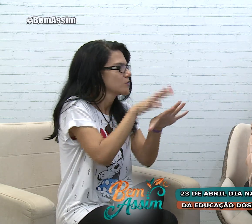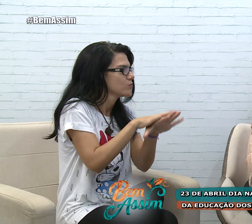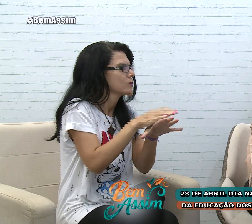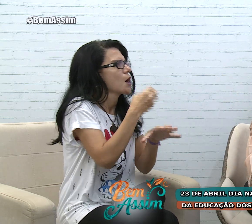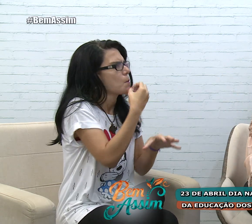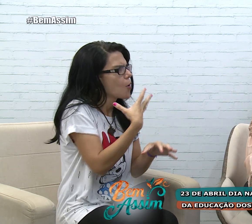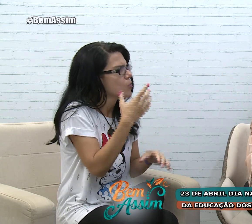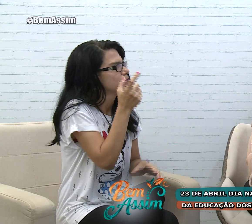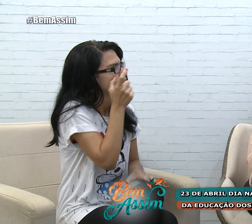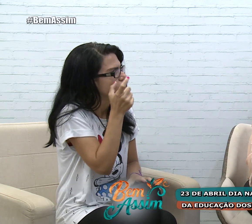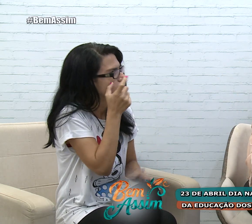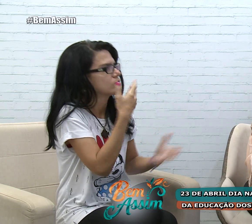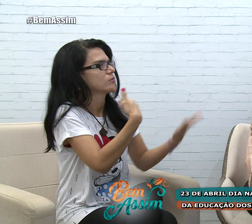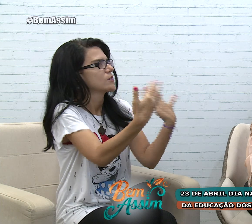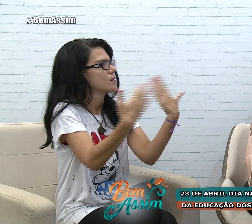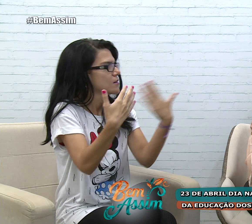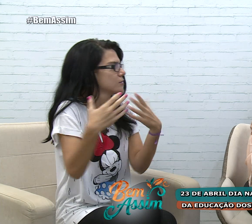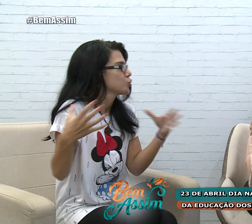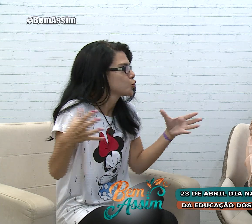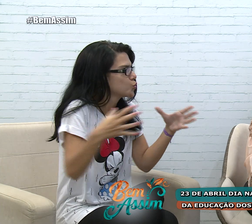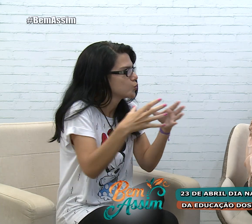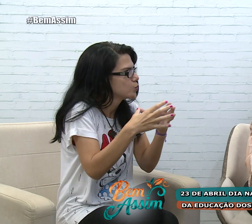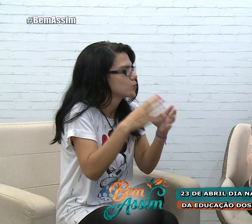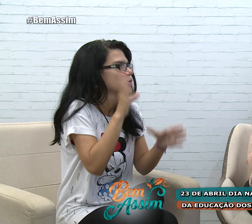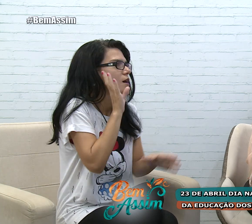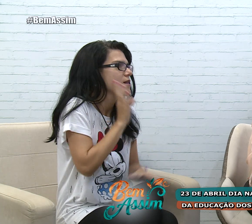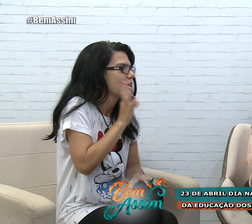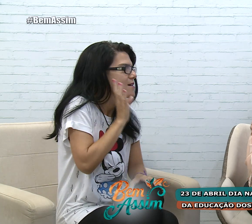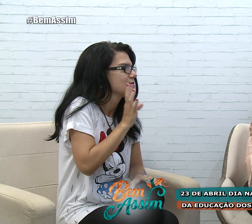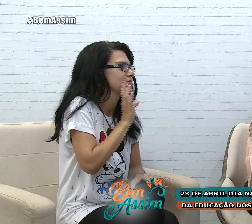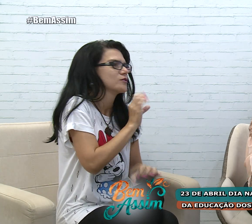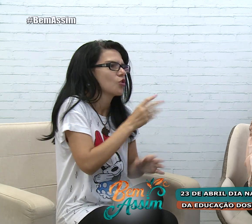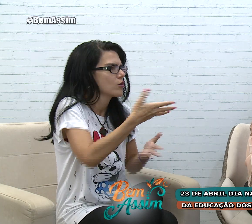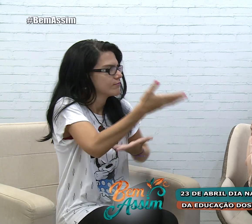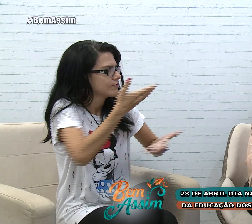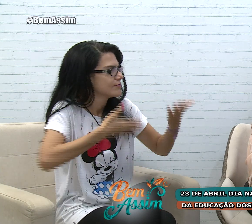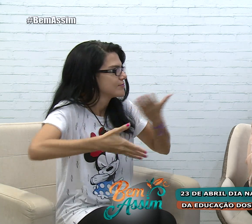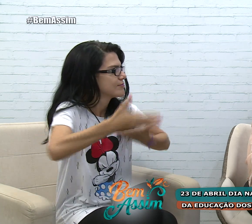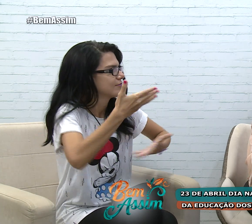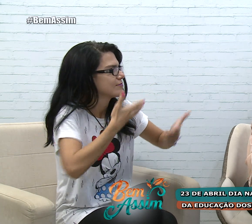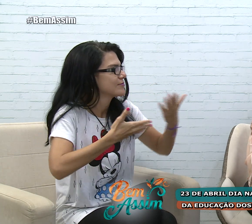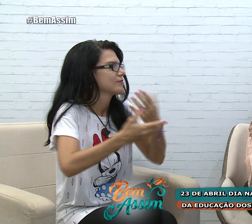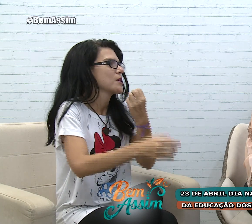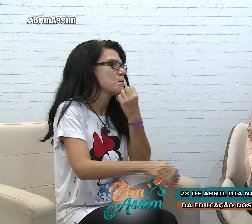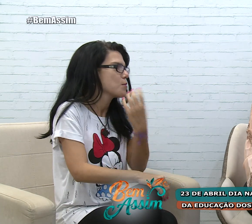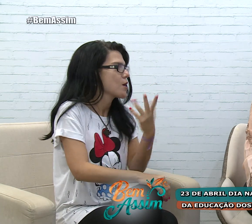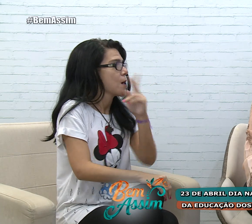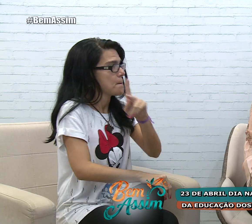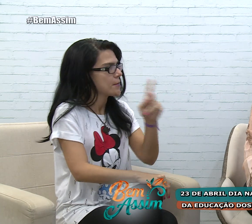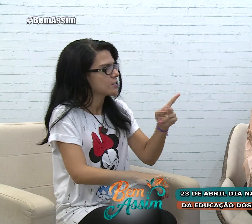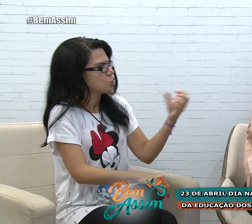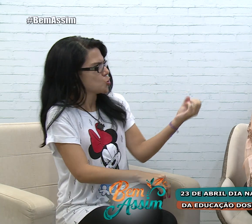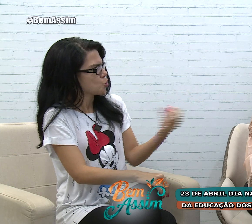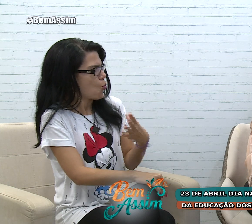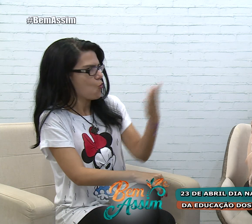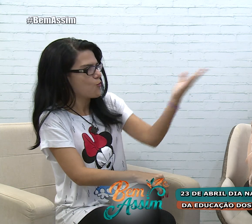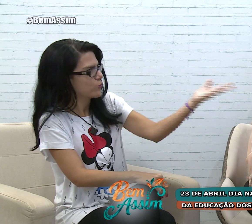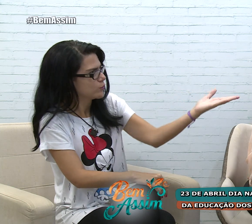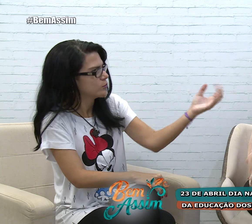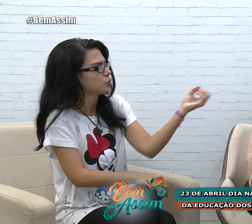Aí teve uma inclusão, teve um interesse, hoje eu me comunico com todo mundo. Tenho uma parceria muito boa. Os professores